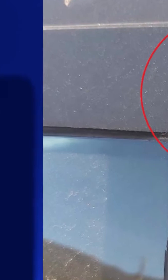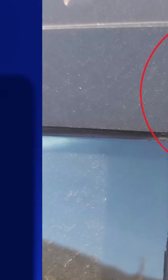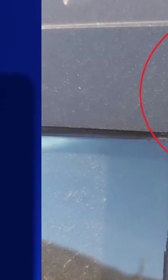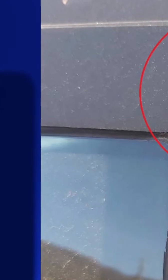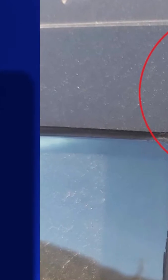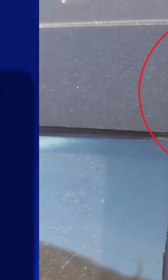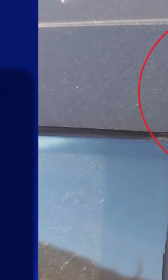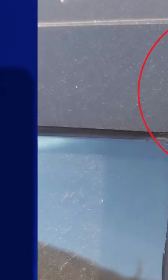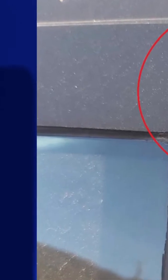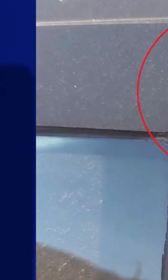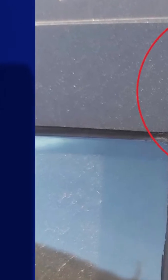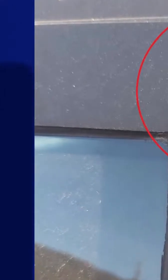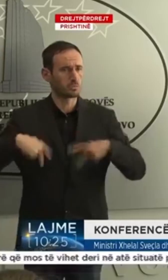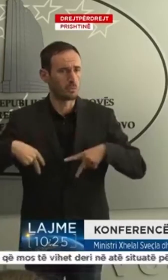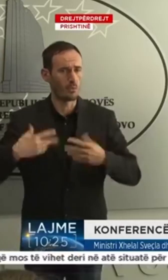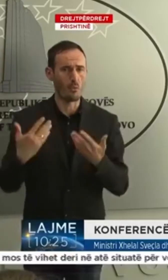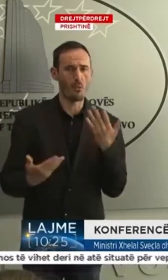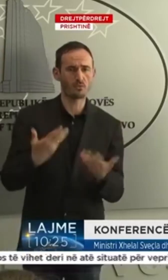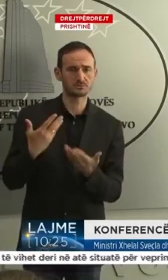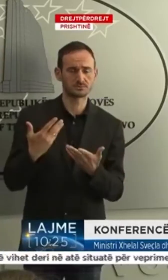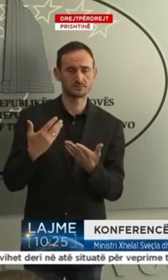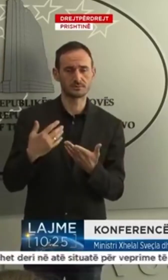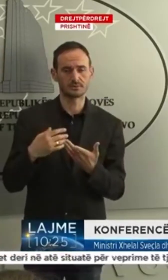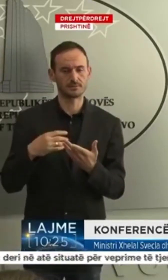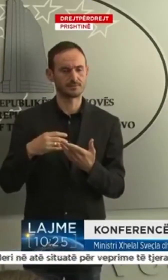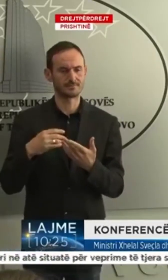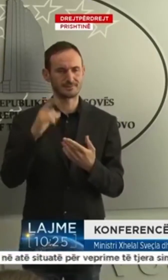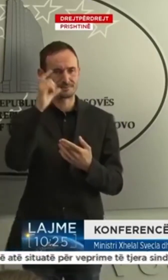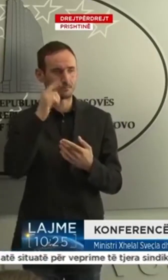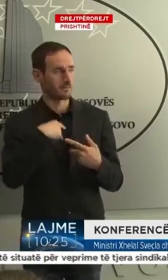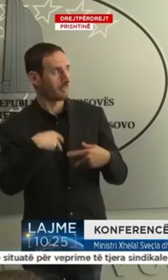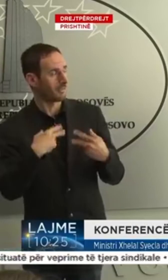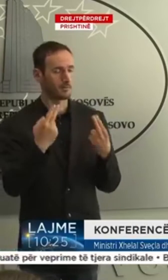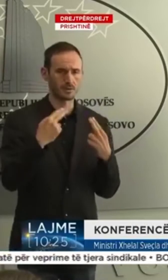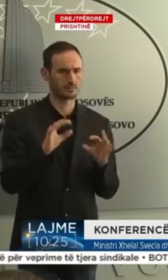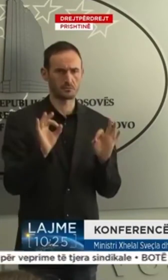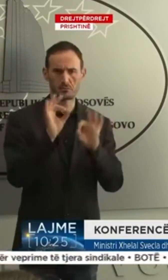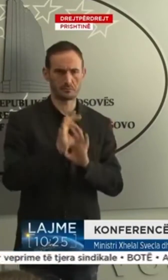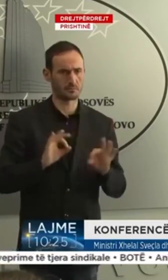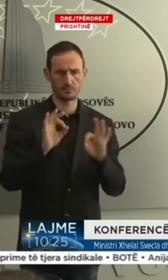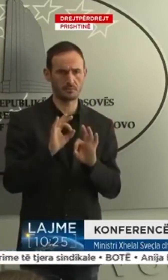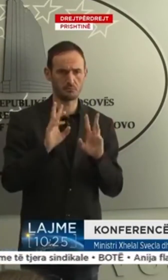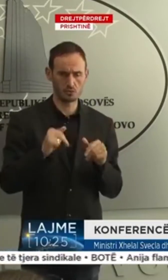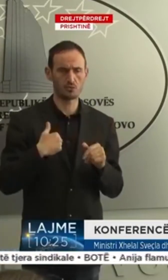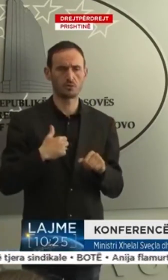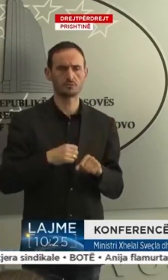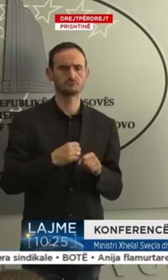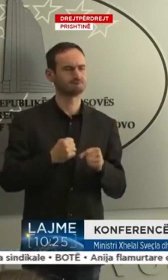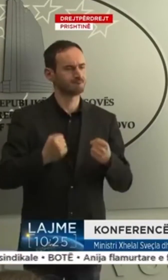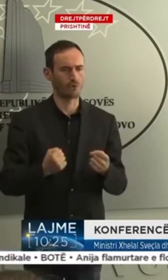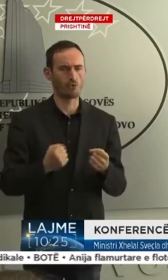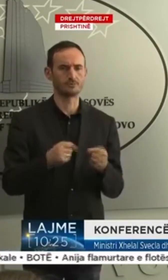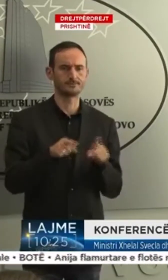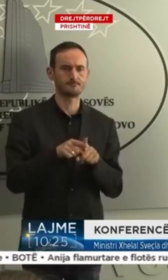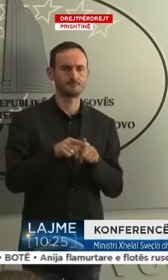nuk i friksohemi qëfar dëlloj skenari të Serbis, jemi të gatshëm që